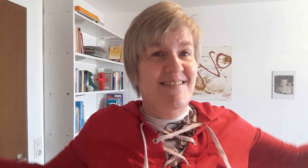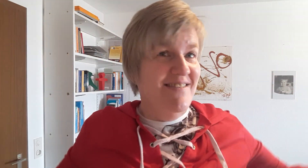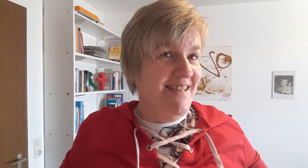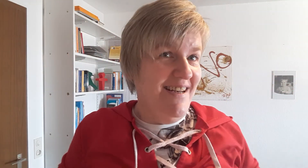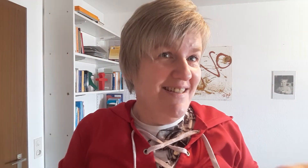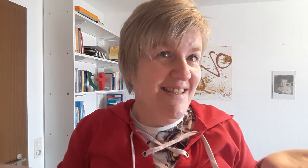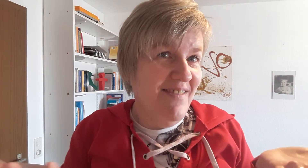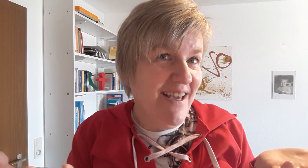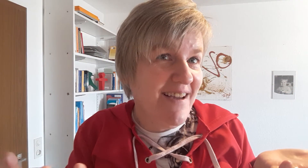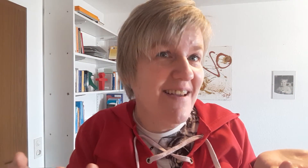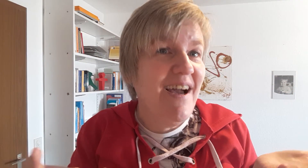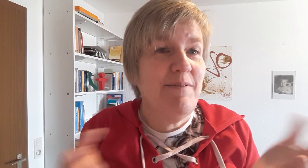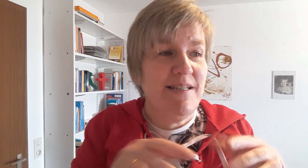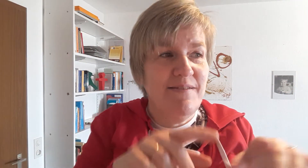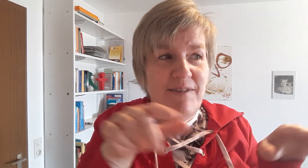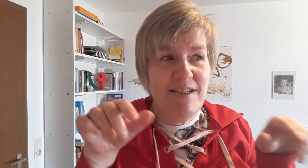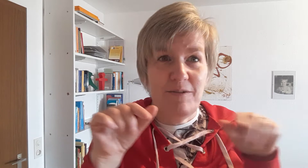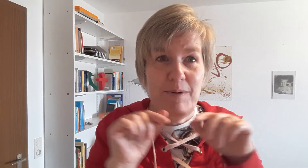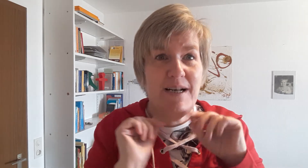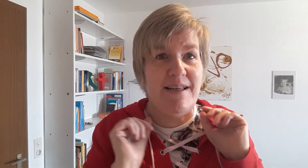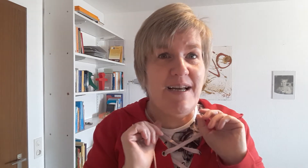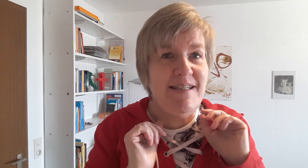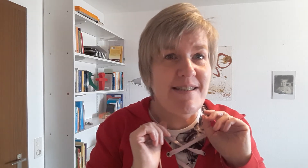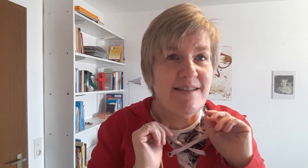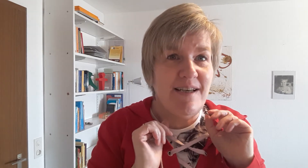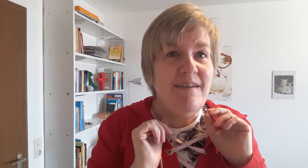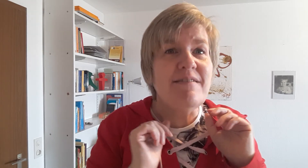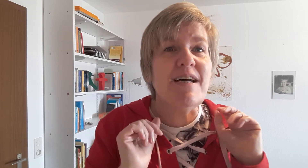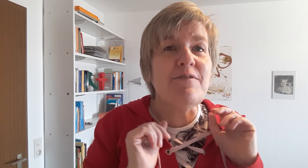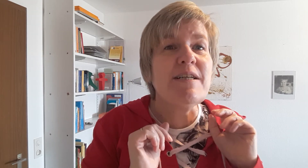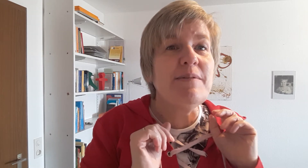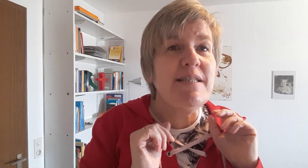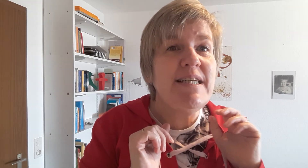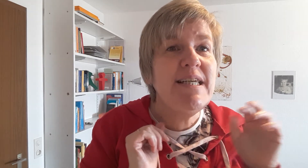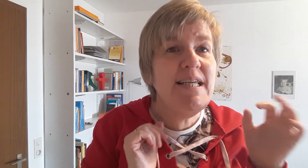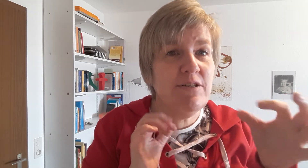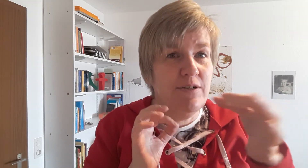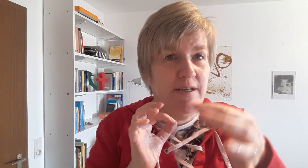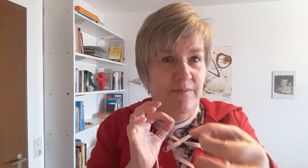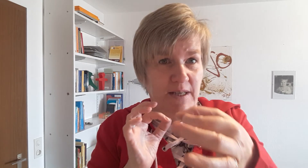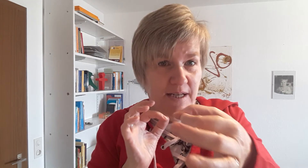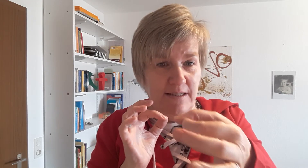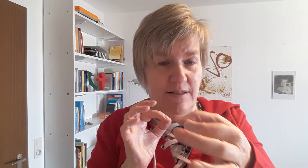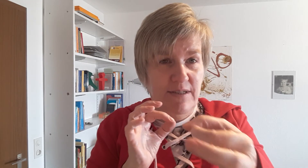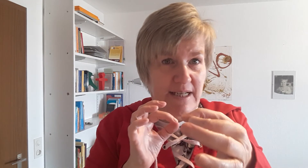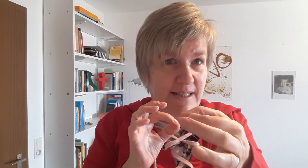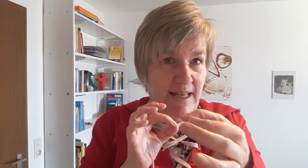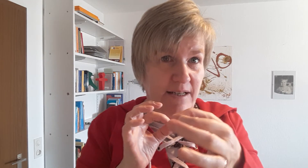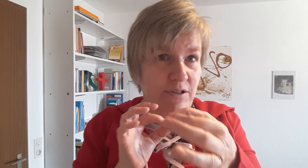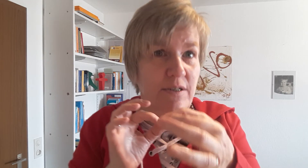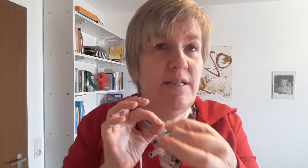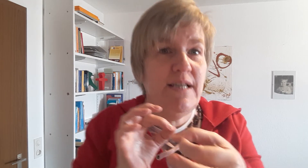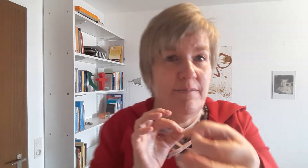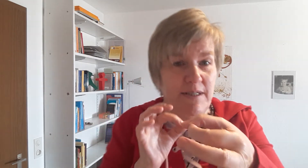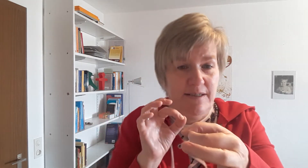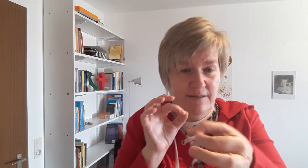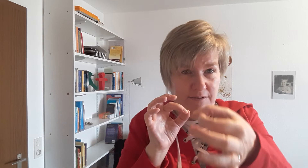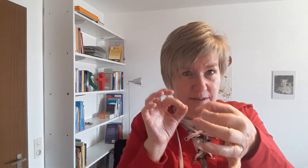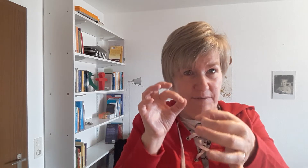Und alles ist weg. Aber da sind vielleicht noch ein paar kleine Reste. Und dafür gibt es die Hi-Hi-Tonne. Das ist so eine ganz kleine Tonne, die haben wir hier in unseren